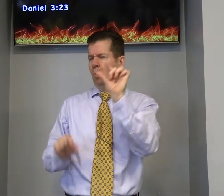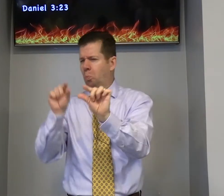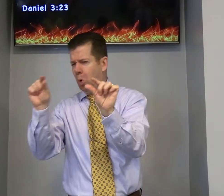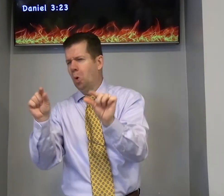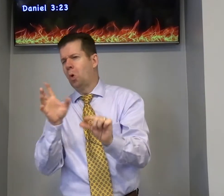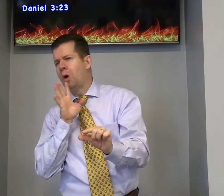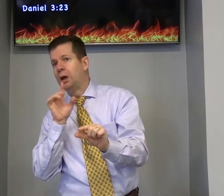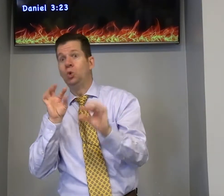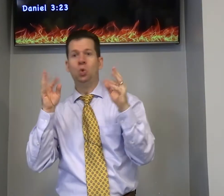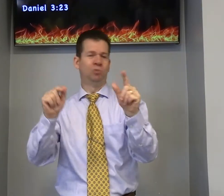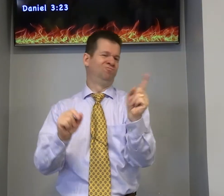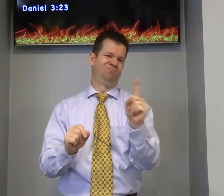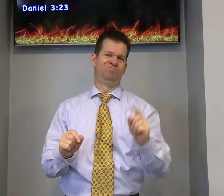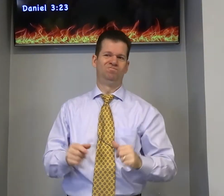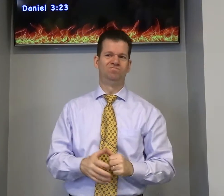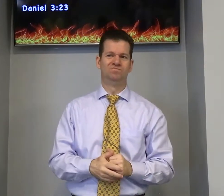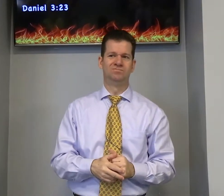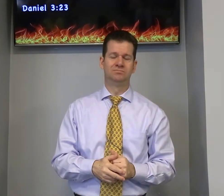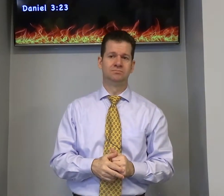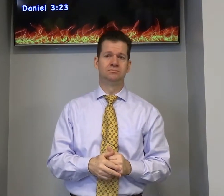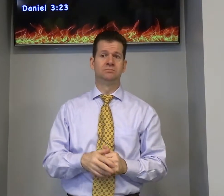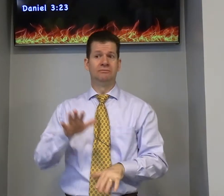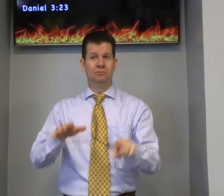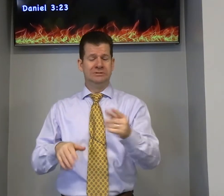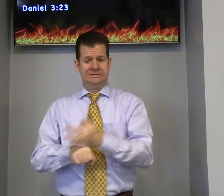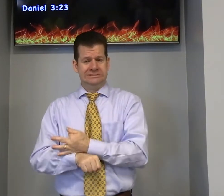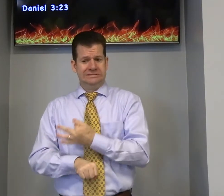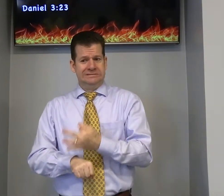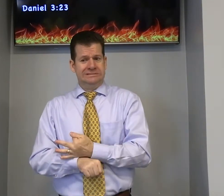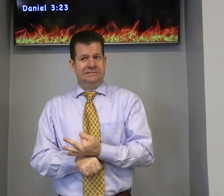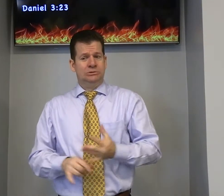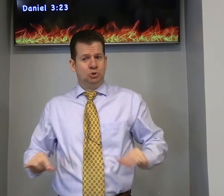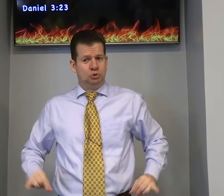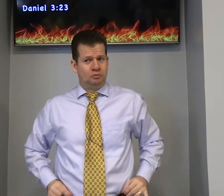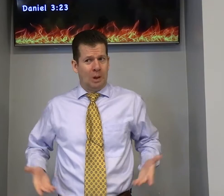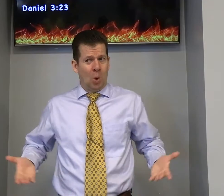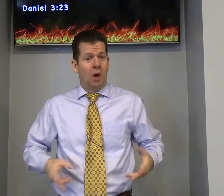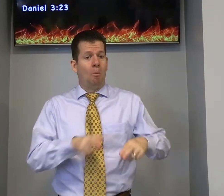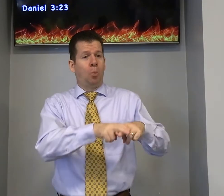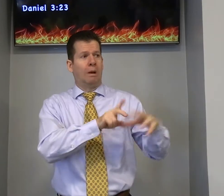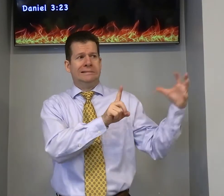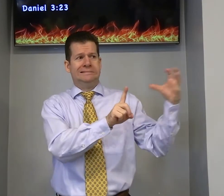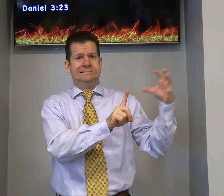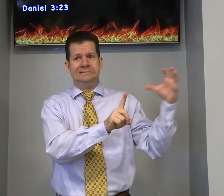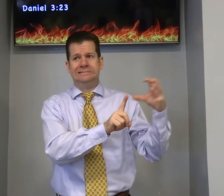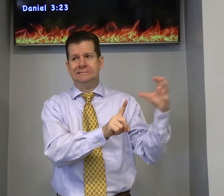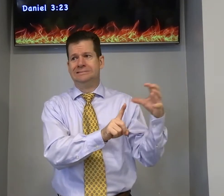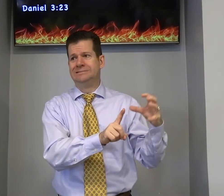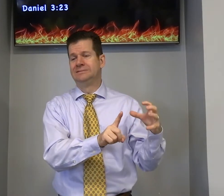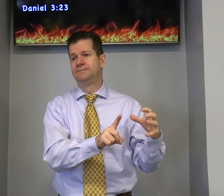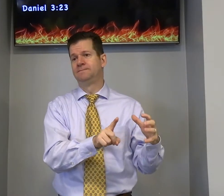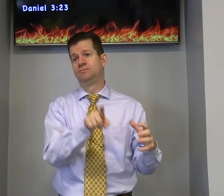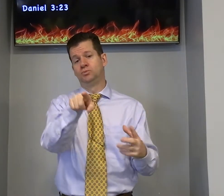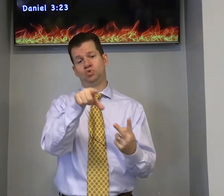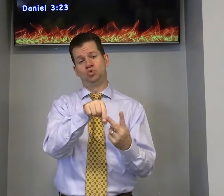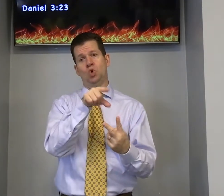particular conheço algumas coisinhas sim mas tudo você tem sofrimento você tem essa